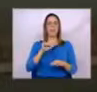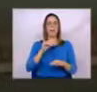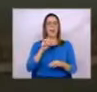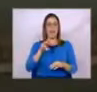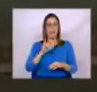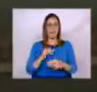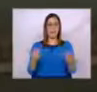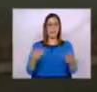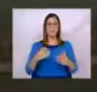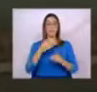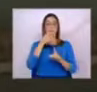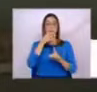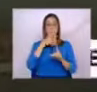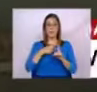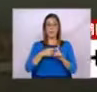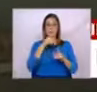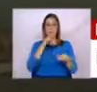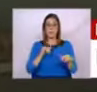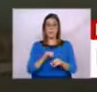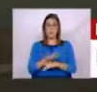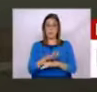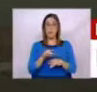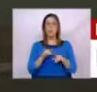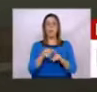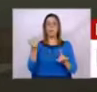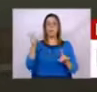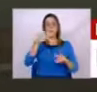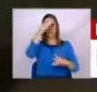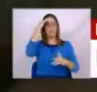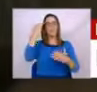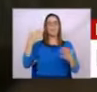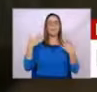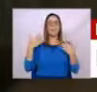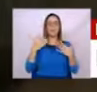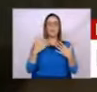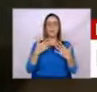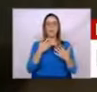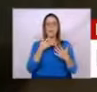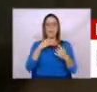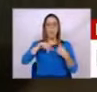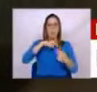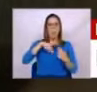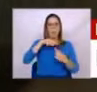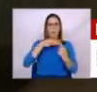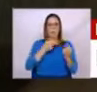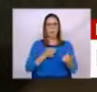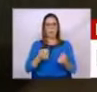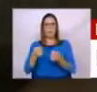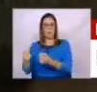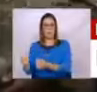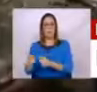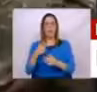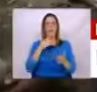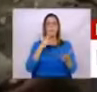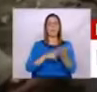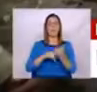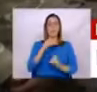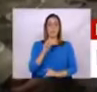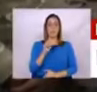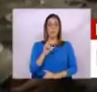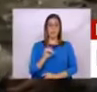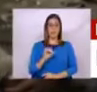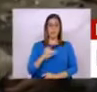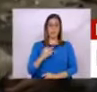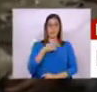A subida da temperatura dos oceanos esteve na origem de um verão particularmente fértil em furacões. Rick Scott, o governador da Flórida,